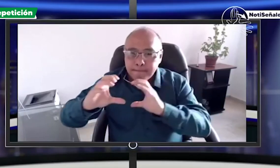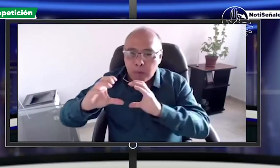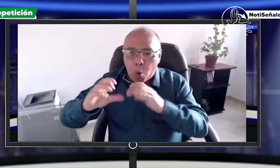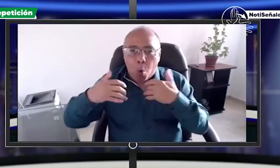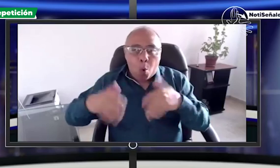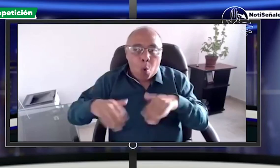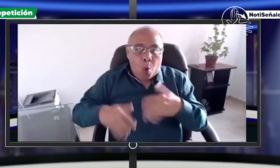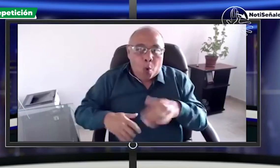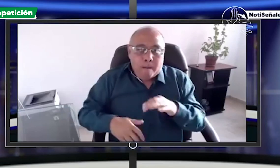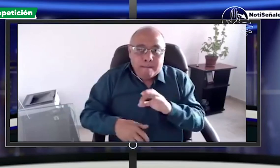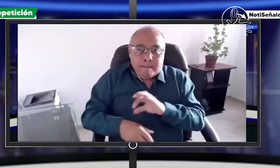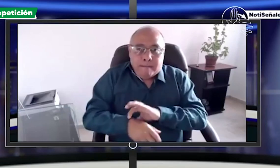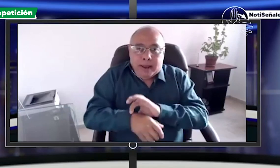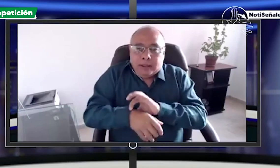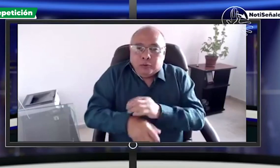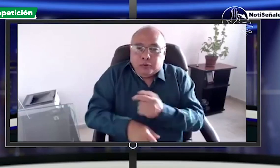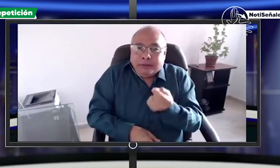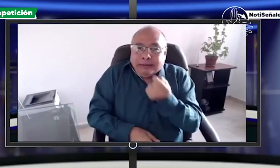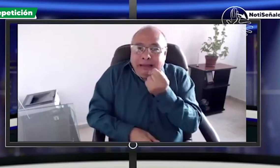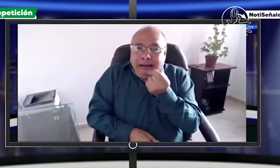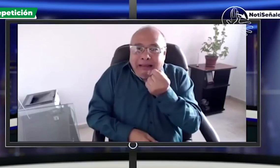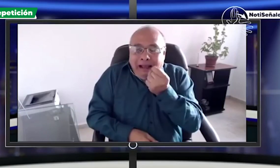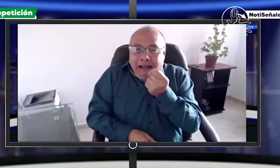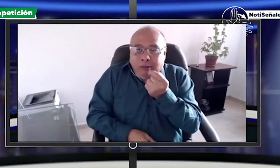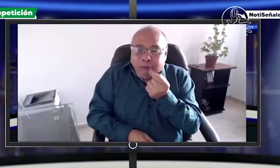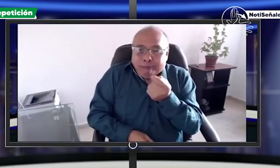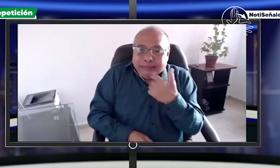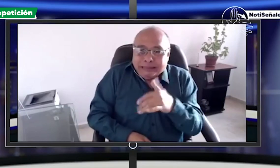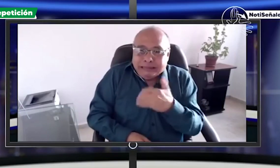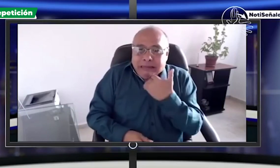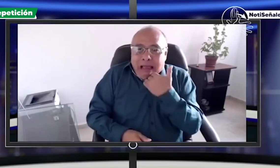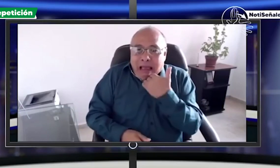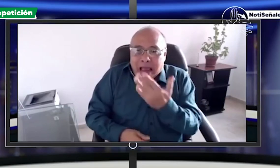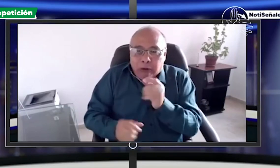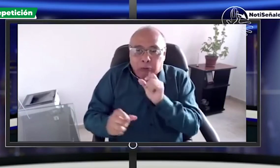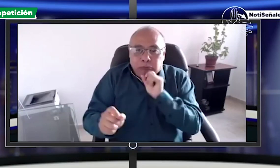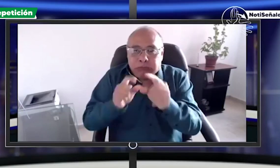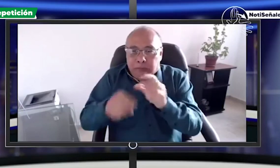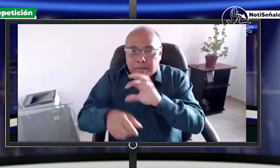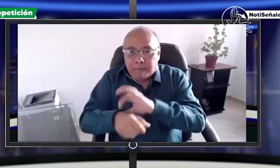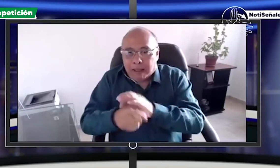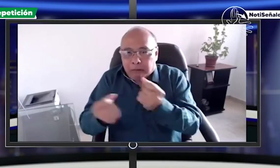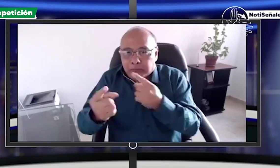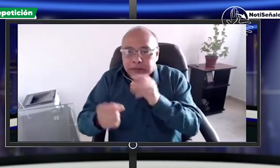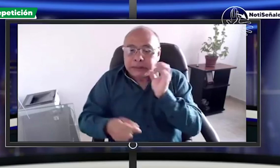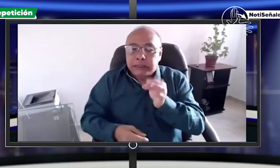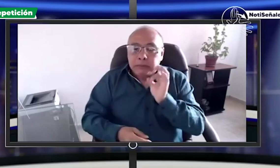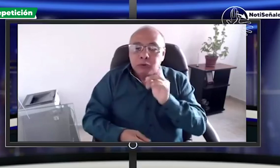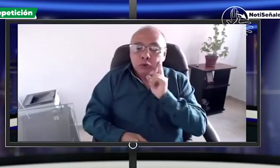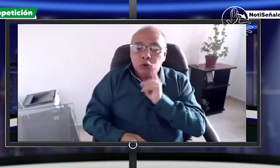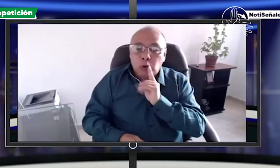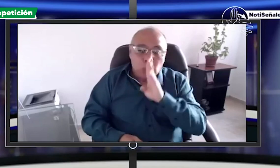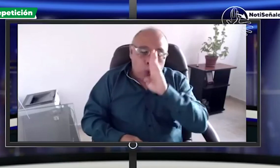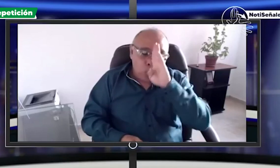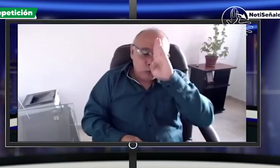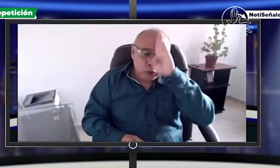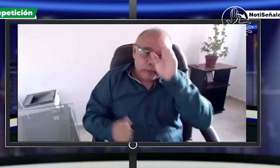información. Como por ejemplo, el servicio salud en IPS, en hospitales. Algo tan delicado como es una